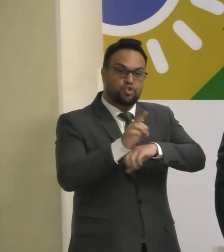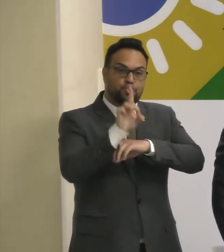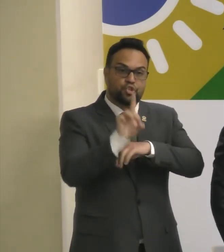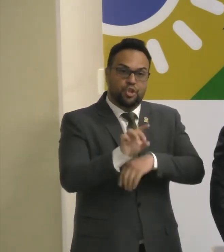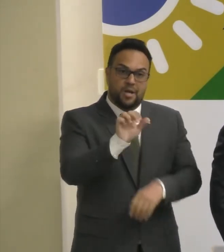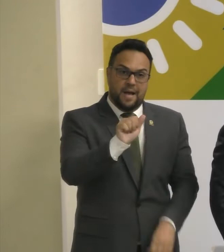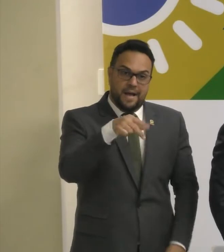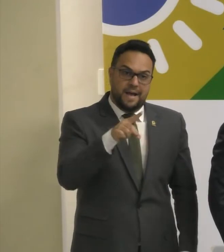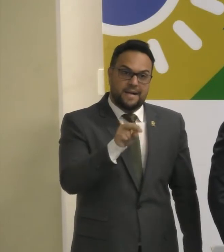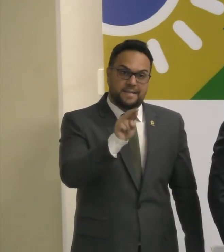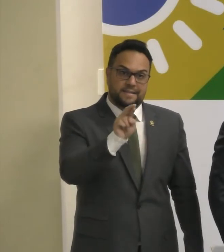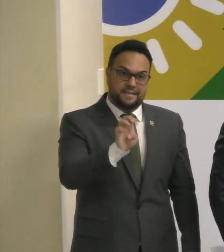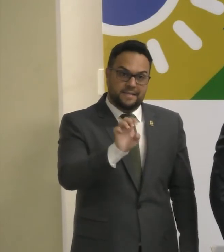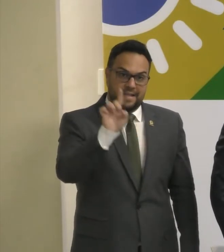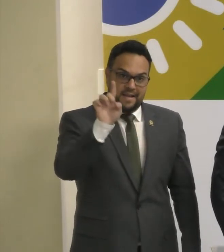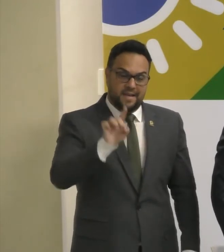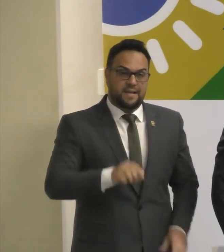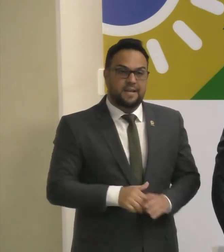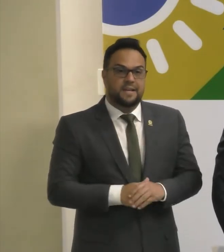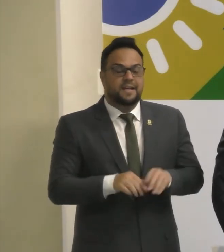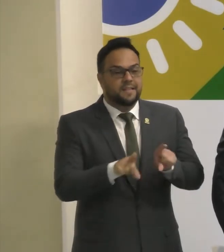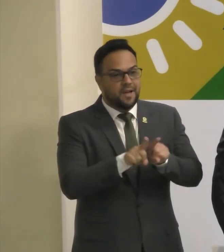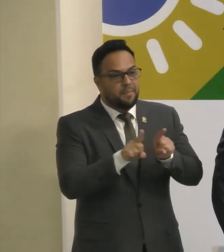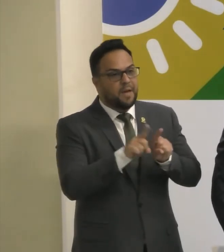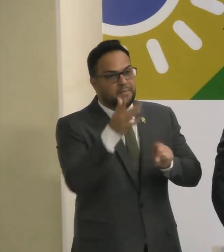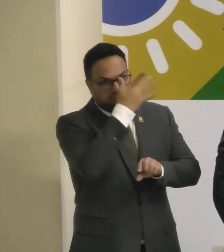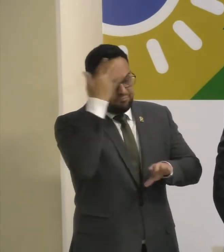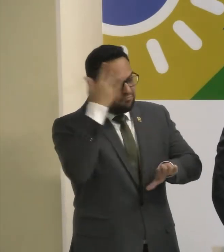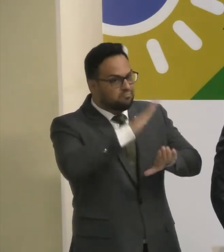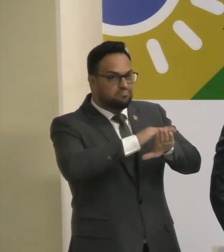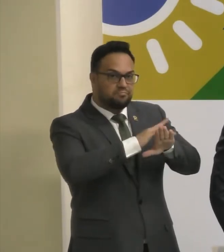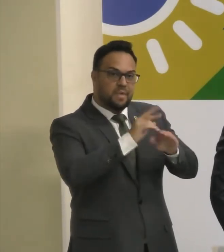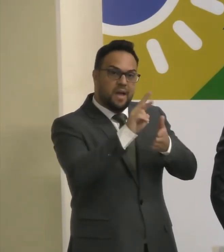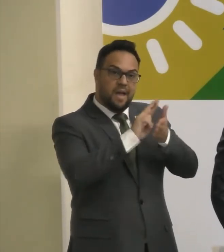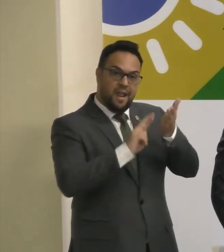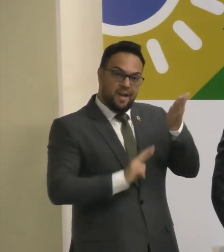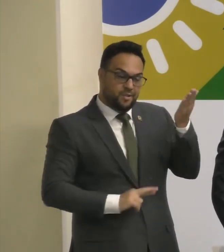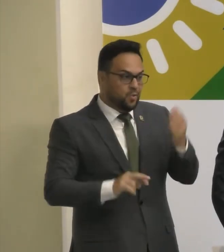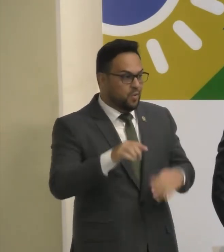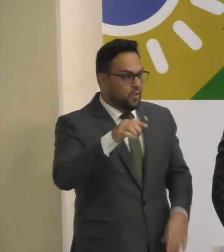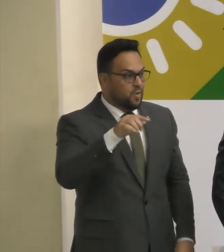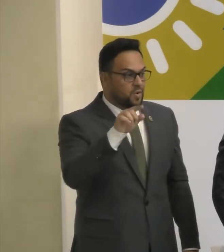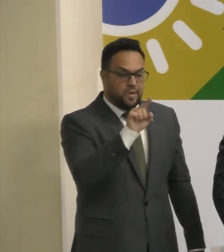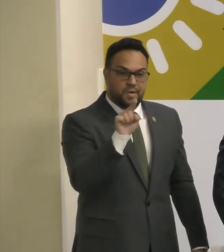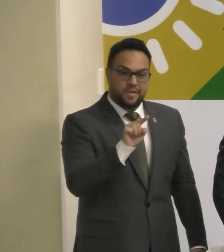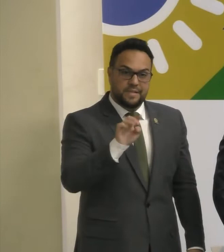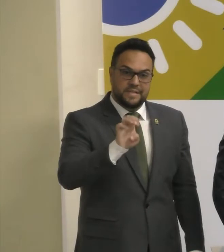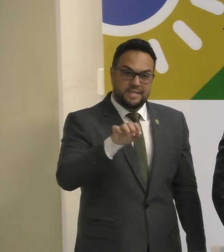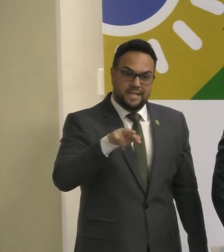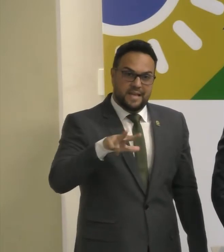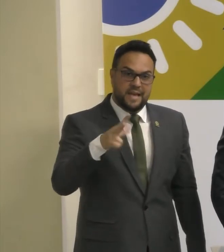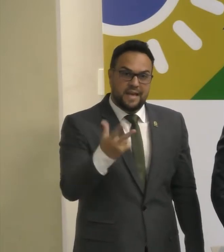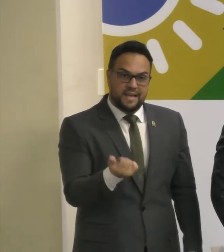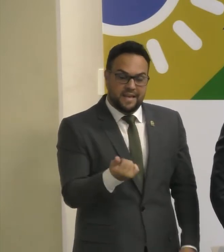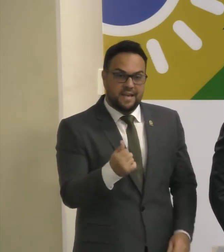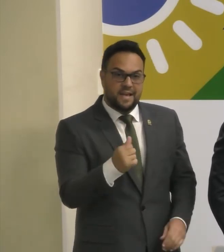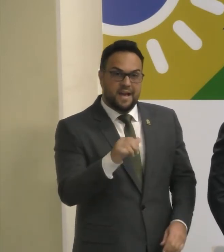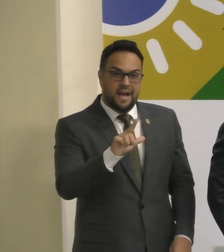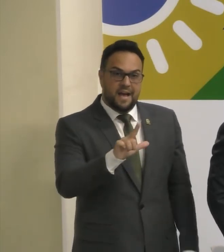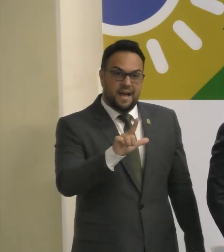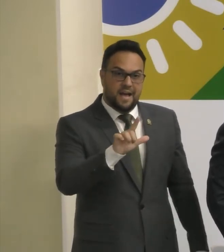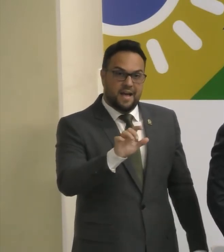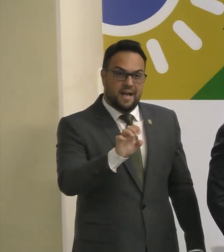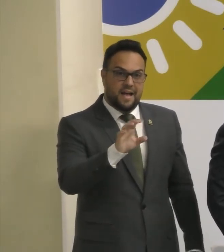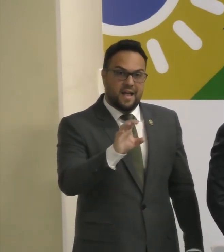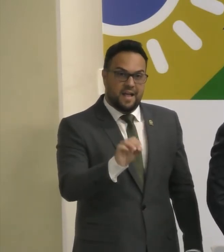Pippopitone, aos relatores da matéria no Senado, meu querido Zaquinha Marinho, nosso Léo, saudar meu deputado